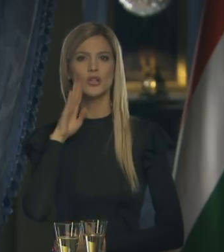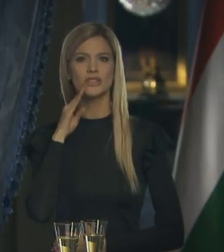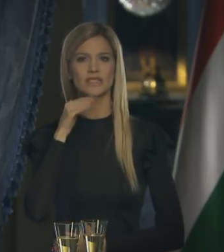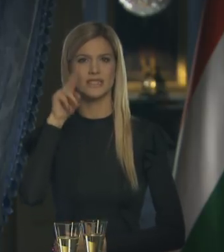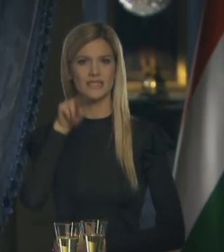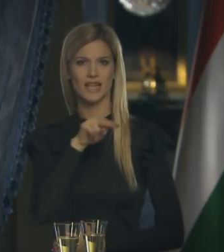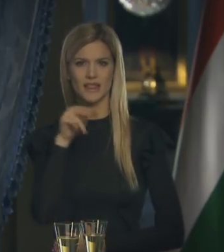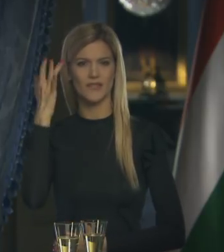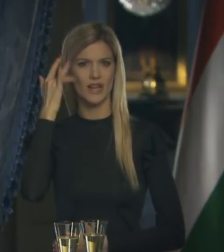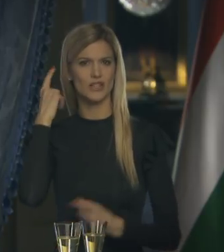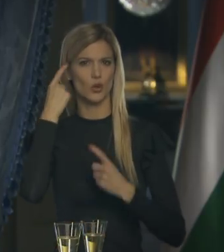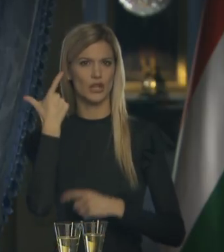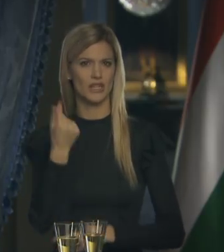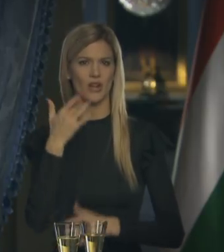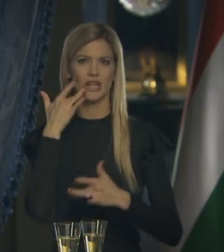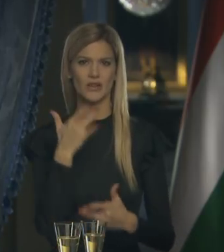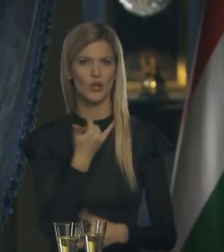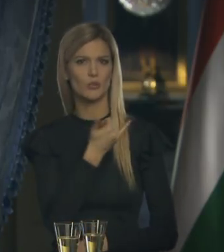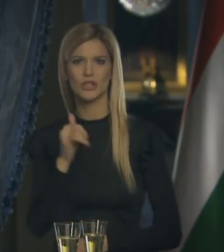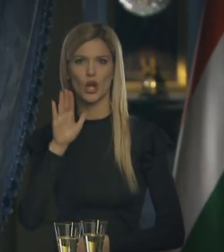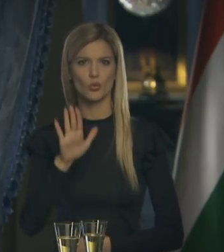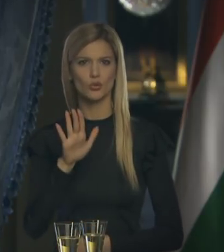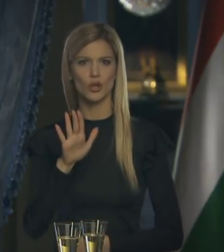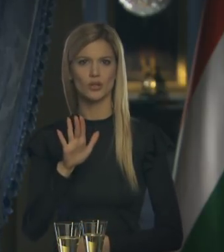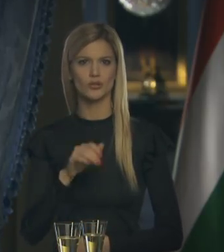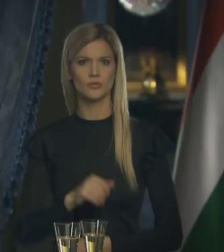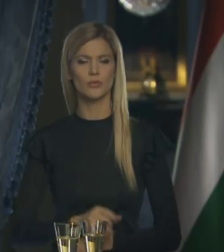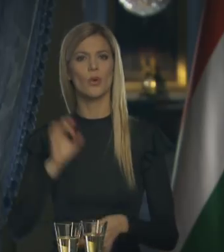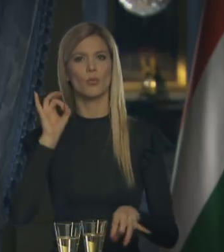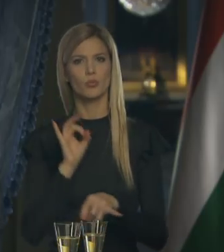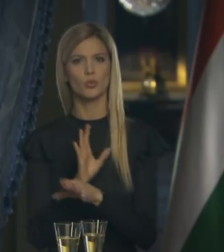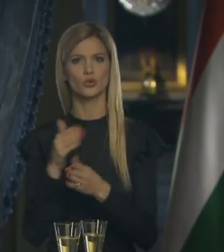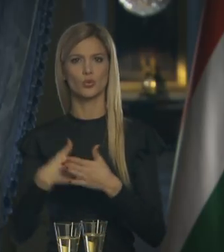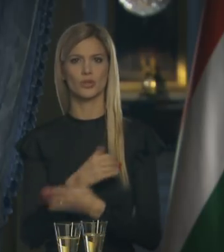Assziszi Szent Ferenc gondolataival kívánok mindannyiuknak boldog új évet!